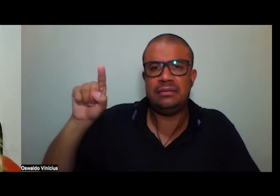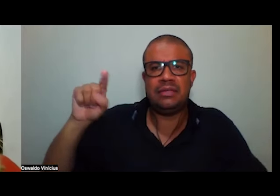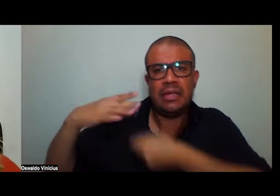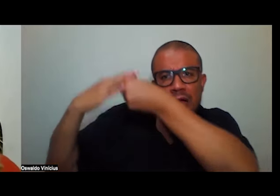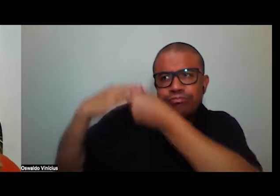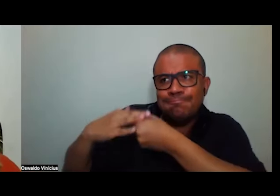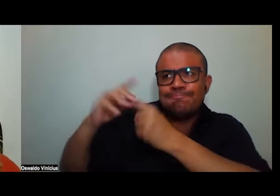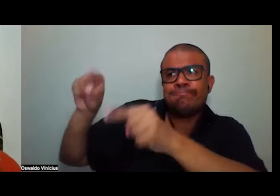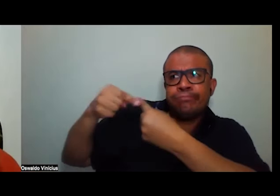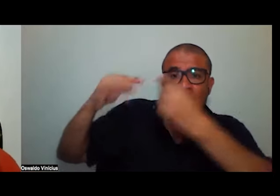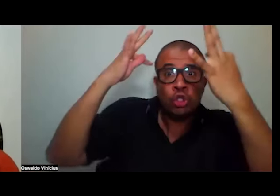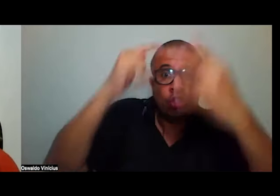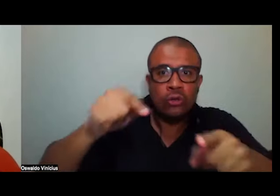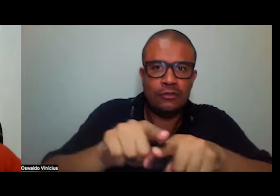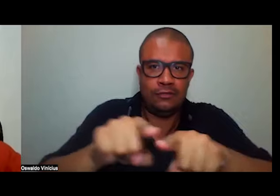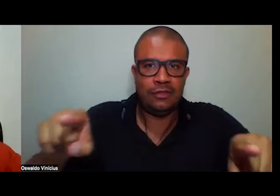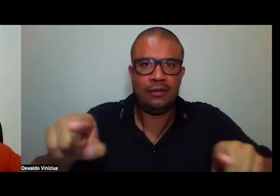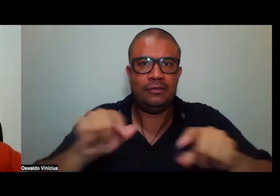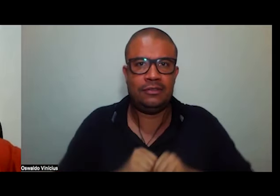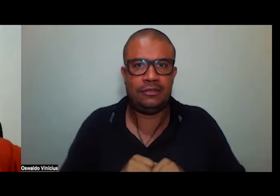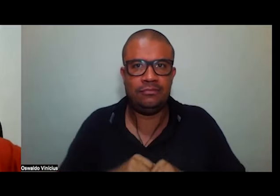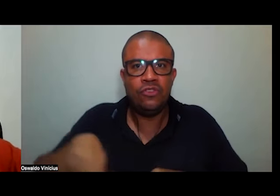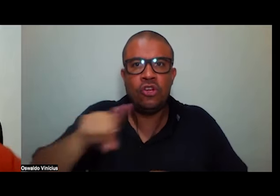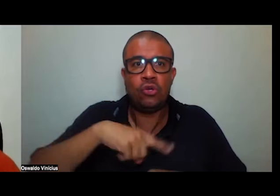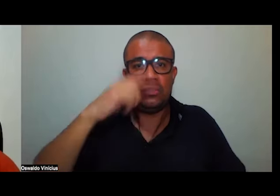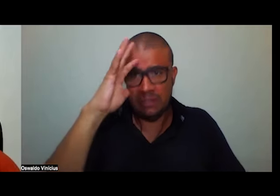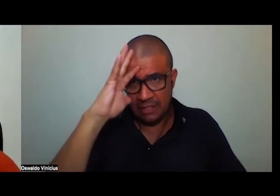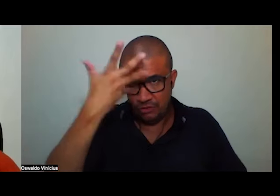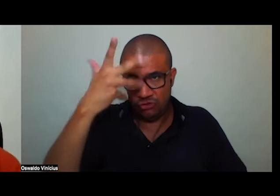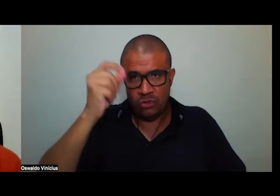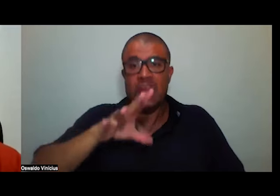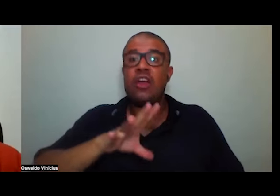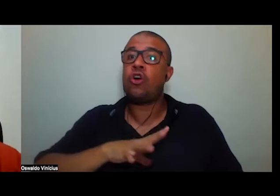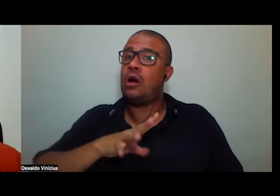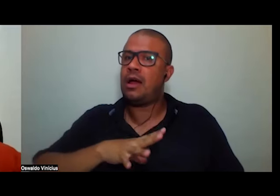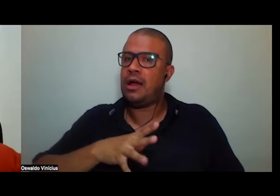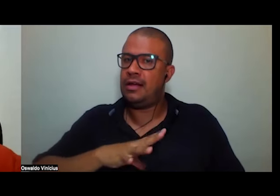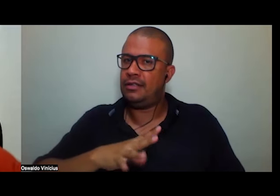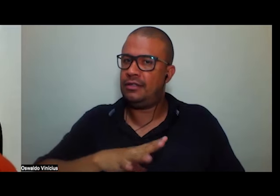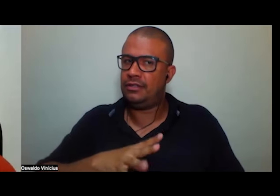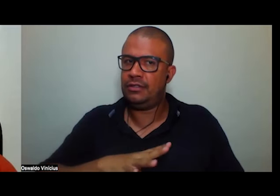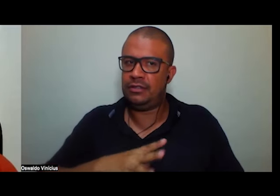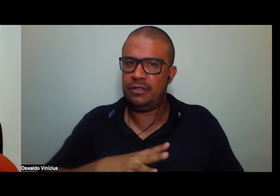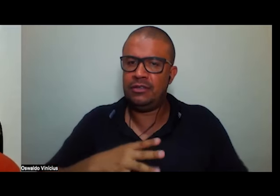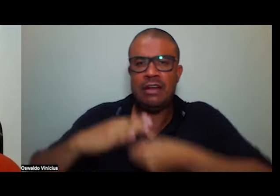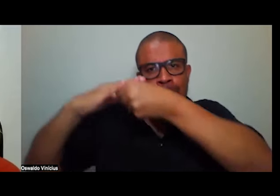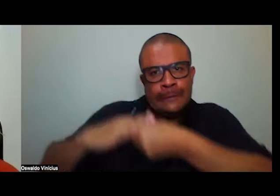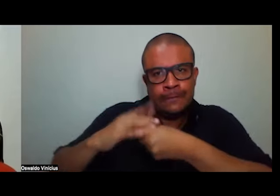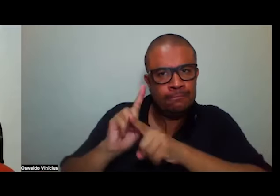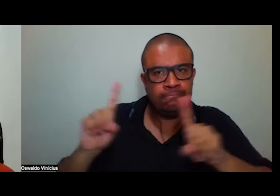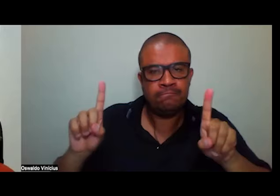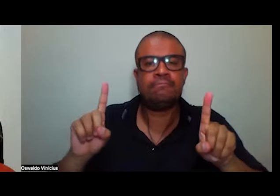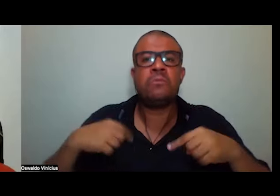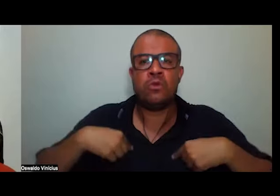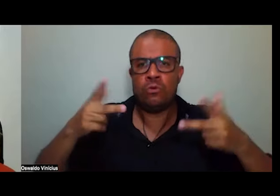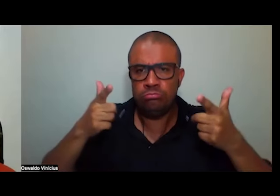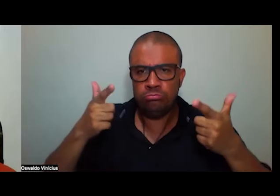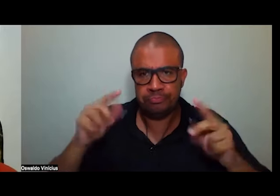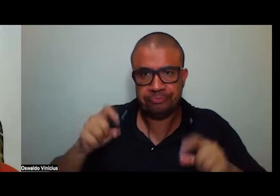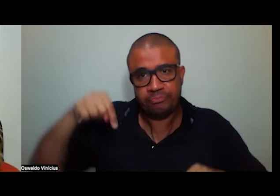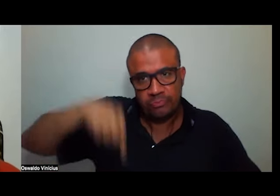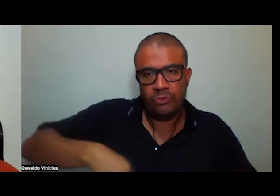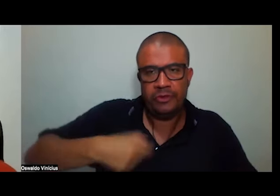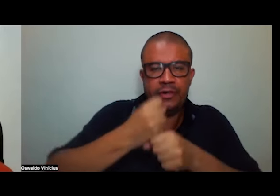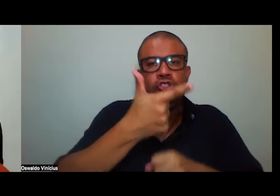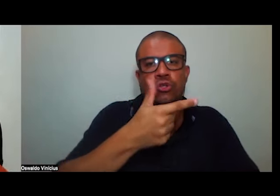todas então nós decidimos ter coragem que não irão nos derrotar e que neste ano de 2024